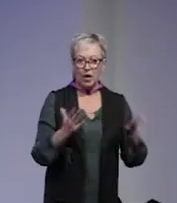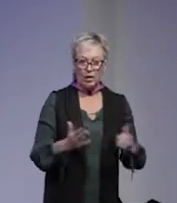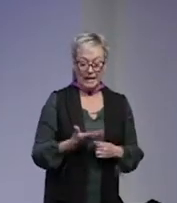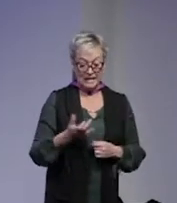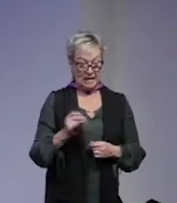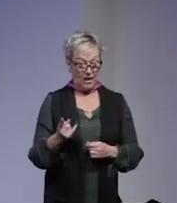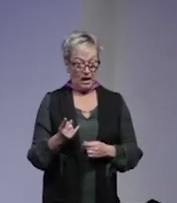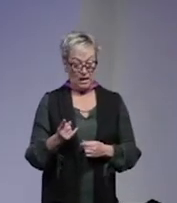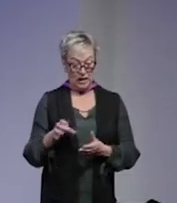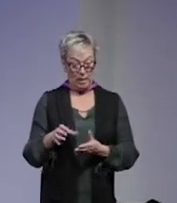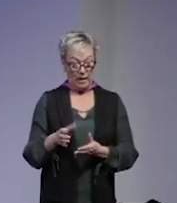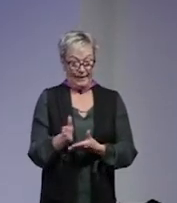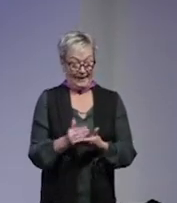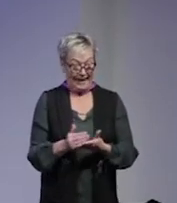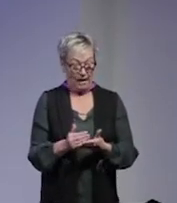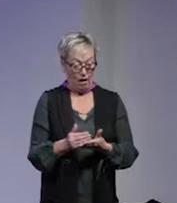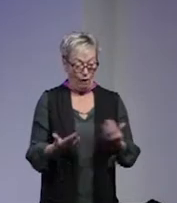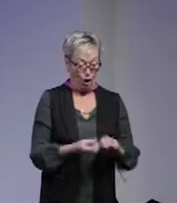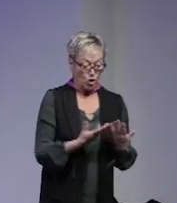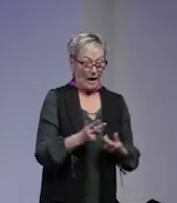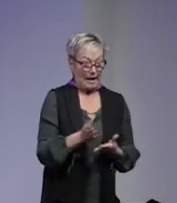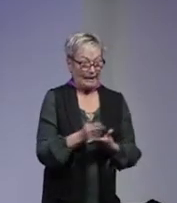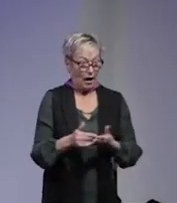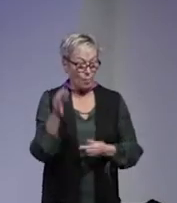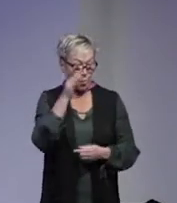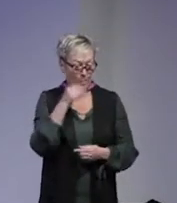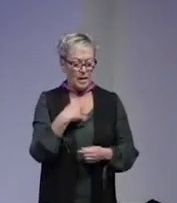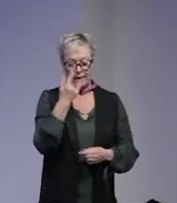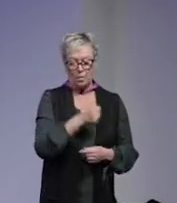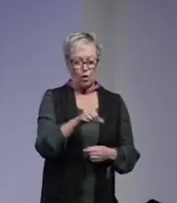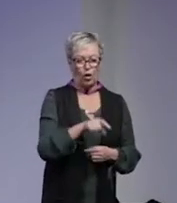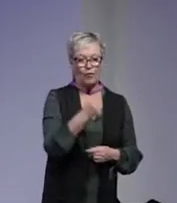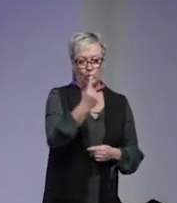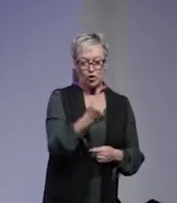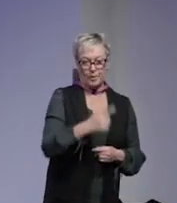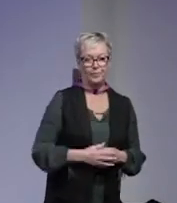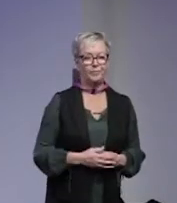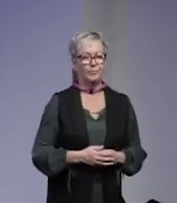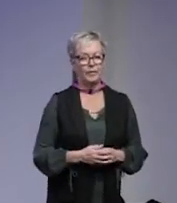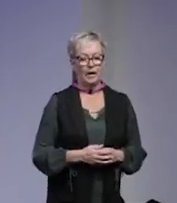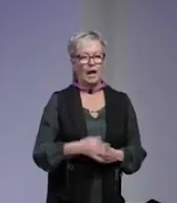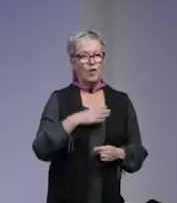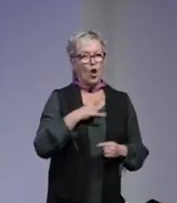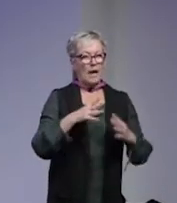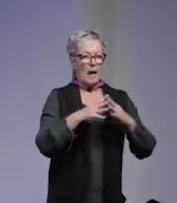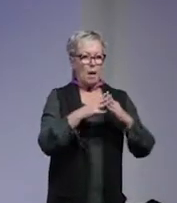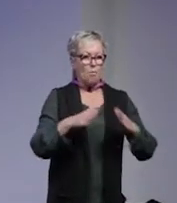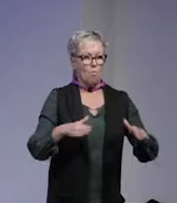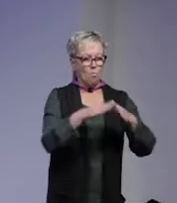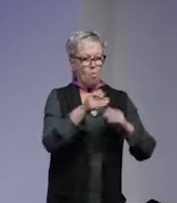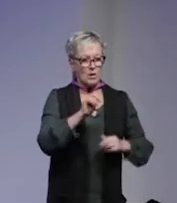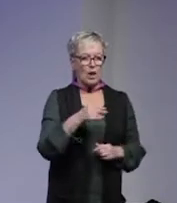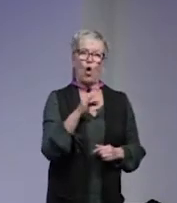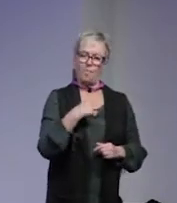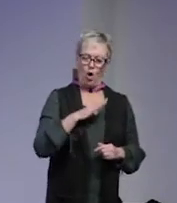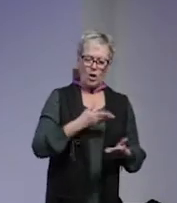civilsamhet en del av lösningen eller en del av problemet? Jag tänker bara ta den första här. Det har ju en moské där och säger Ja, men vi